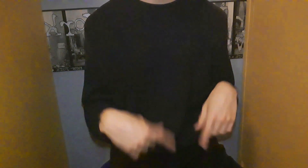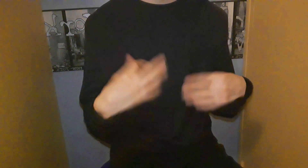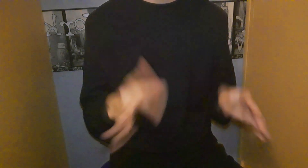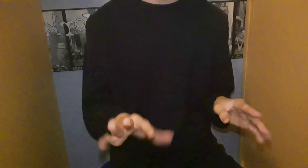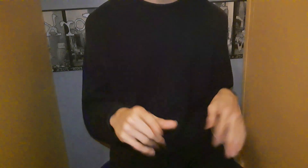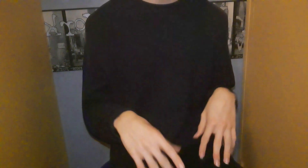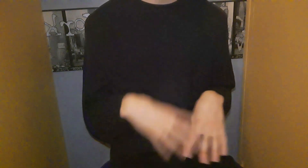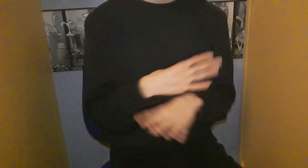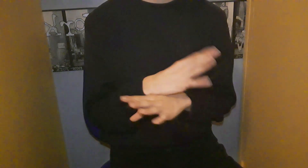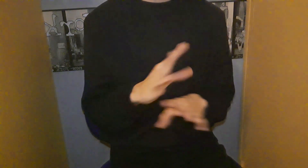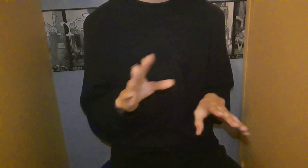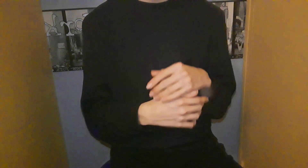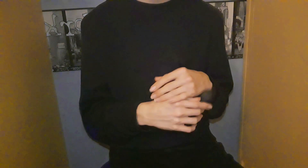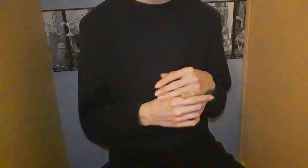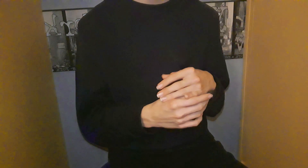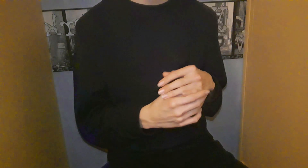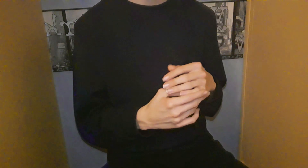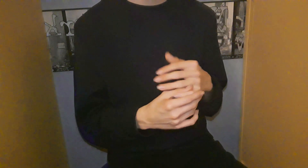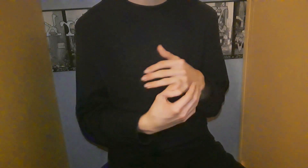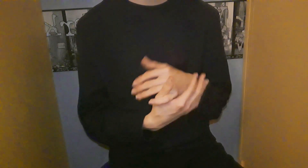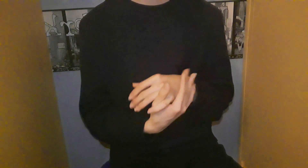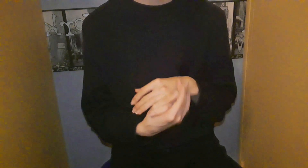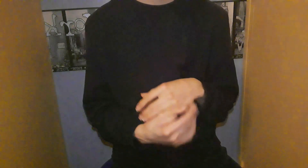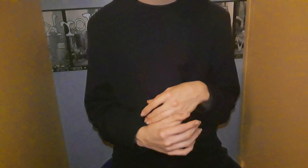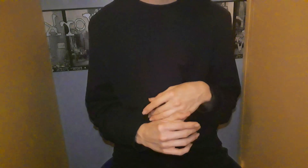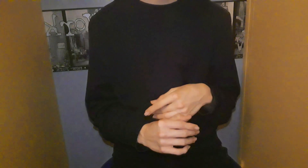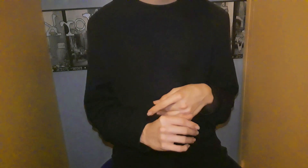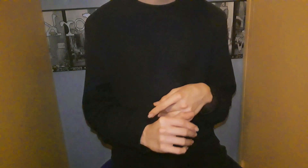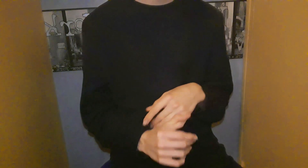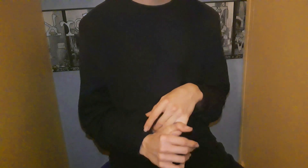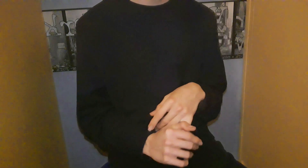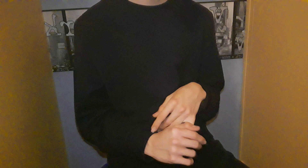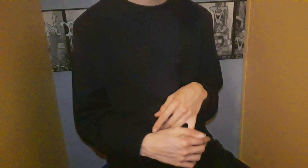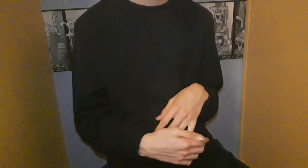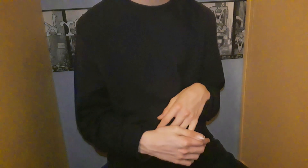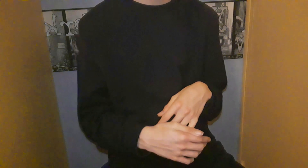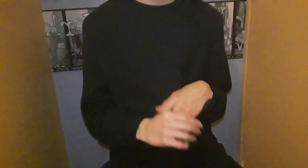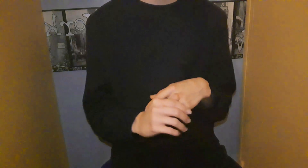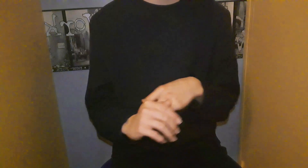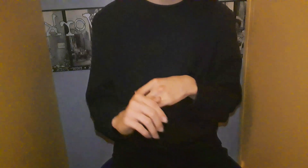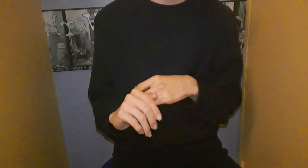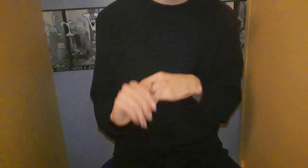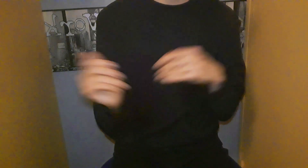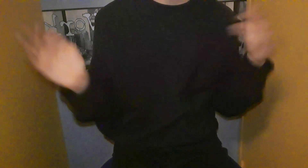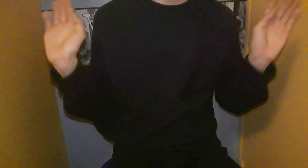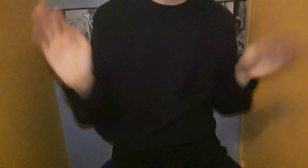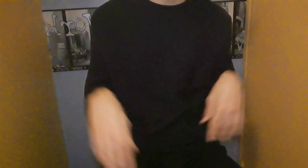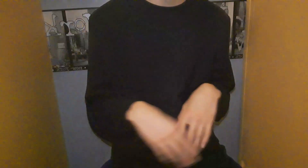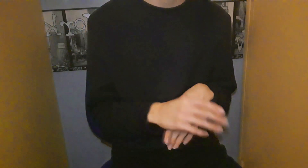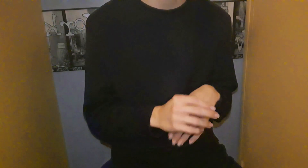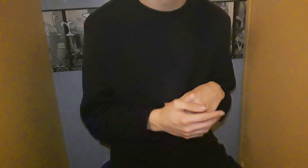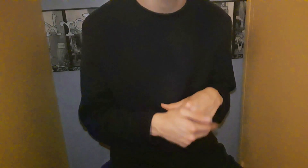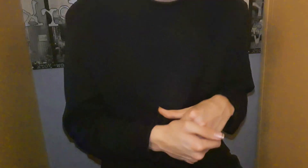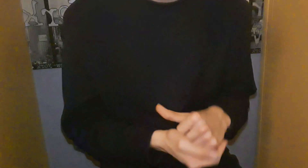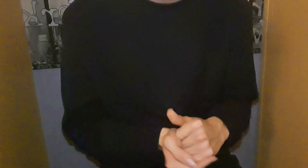Peut-être qu'on le fera Mais bon Elle a fait 93 yeux Je crois Cette vidéo là Ce qui est pas mal Mais bon du coup ça a jamais non plus marché vous quoi